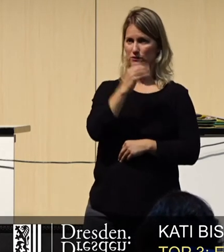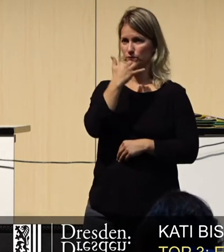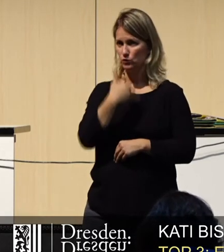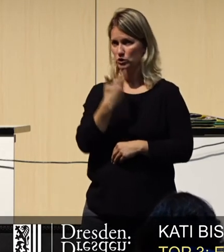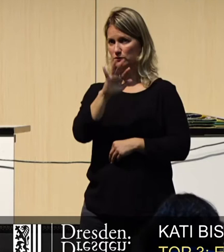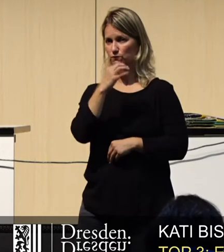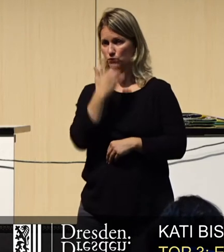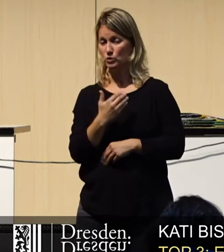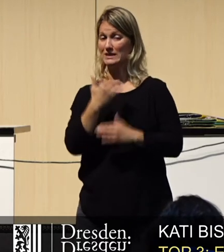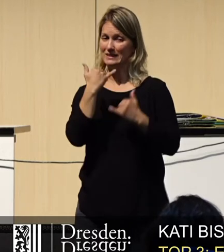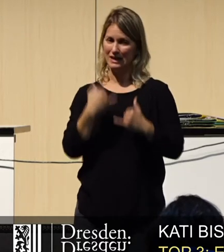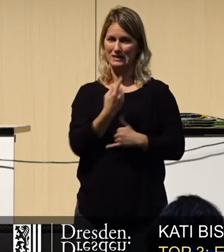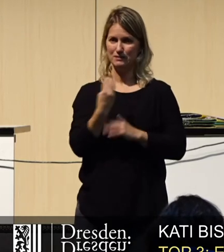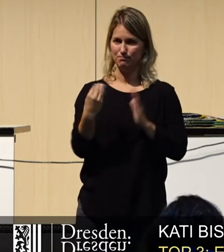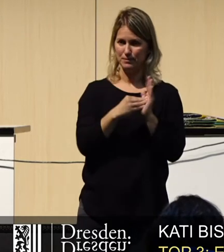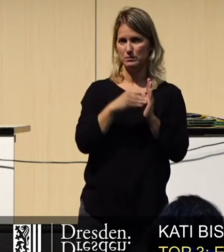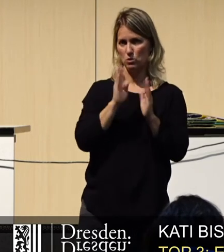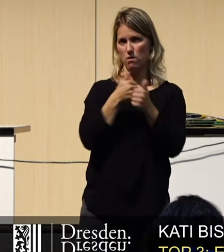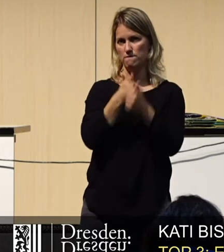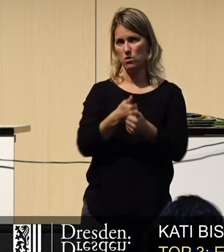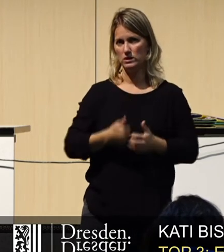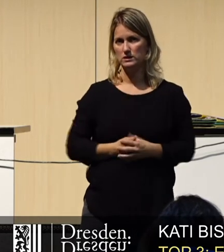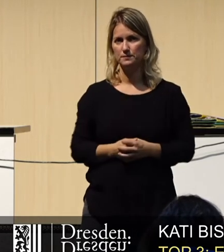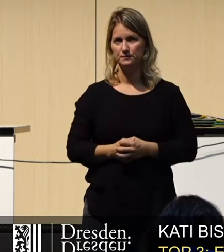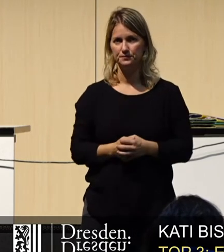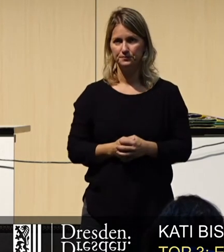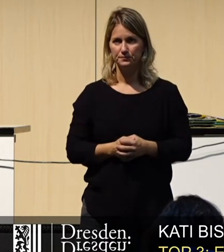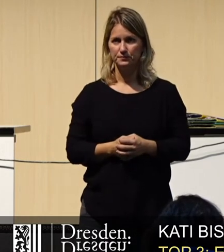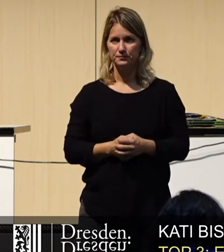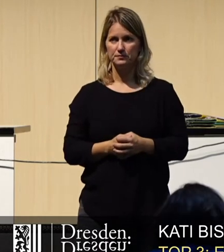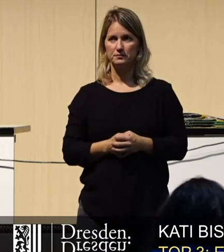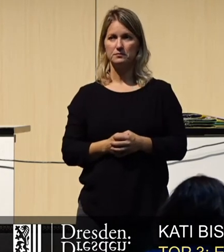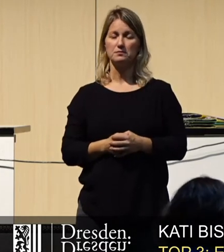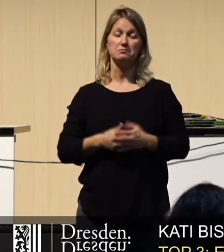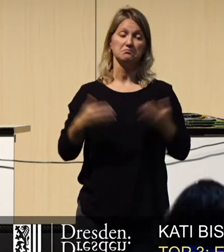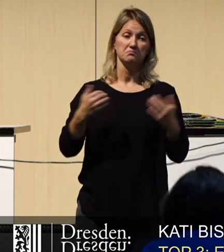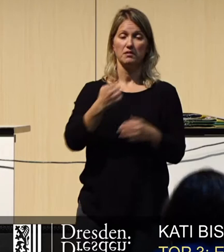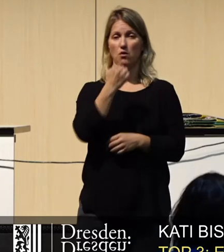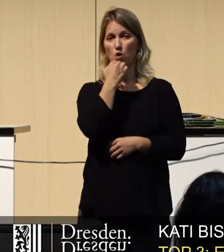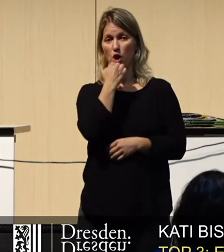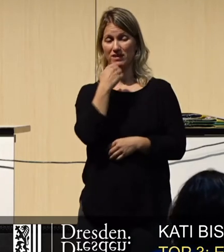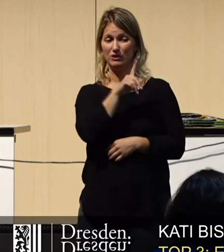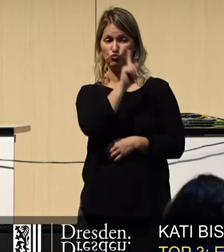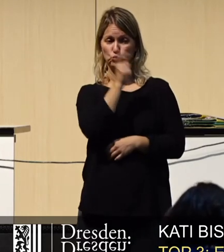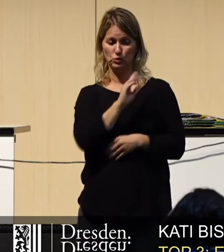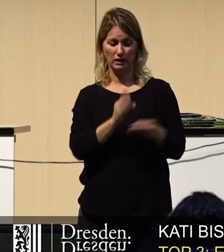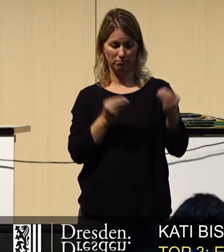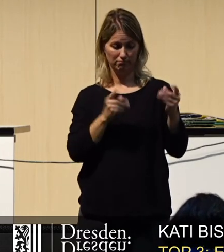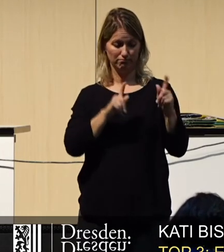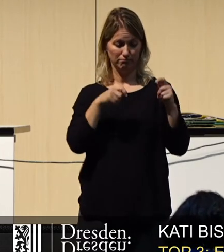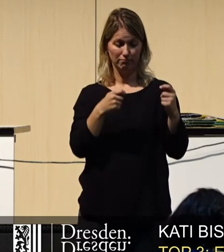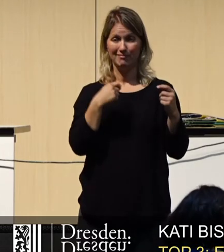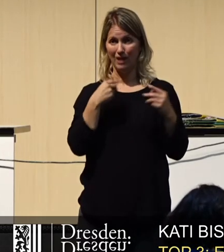Punkt Berücksichtigung finden soll. Ich hoffe, dass wir mit der Veröffentlichung dieser Studien zu einer